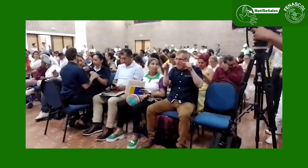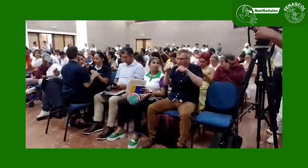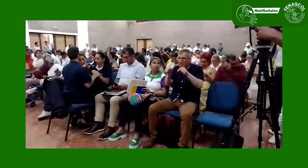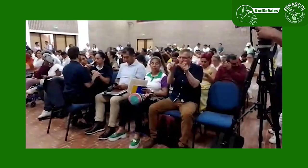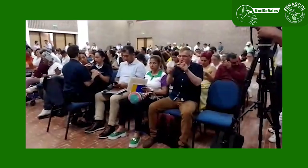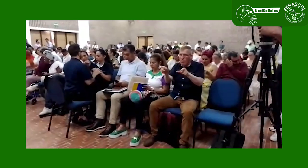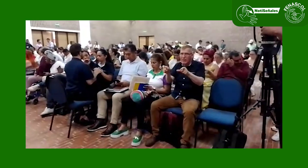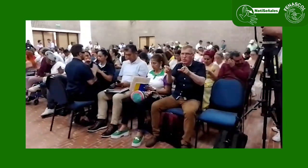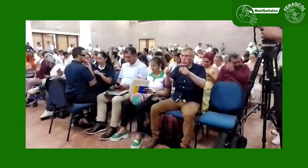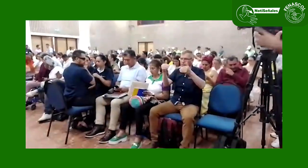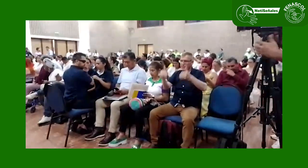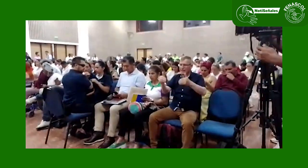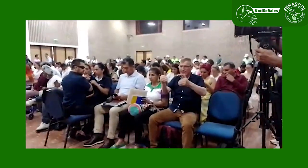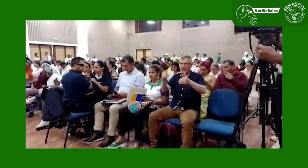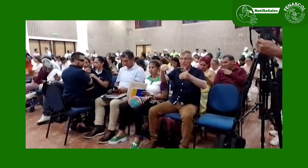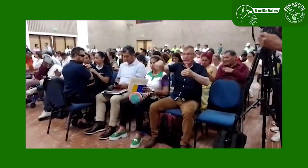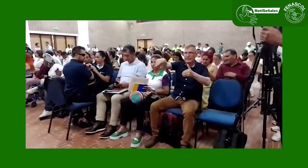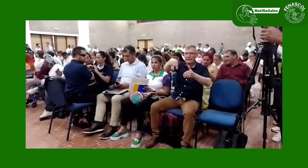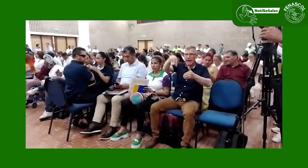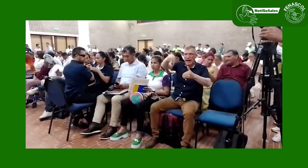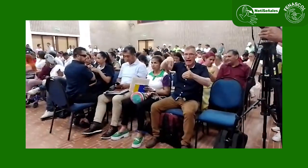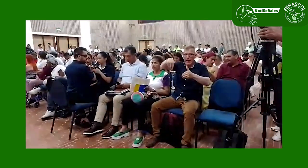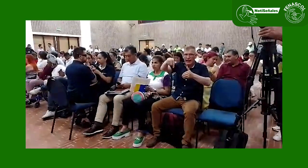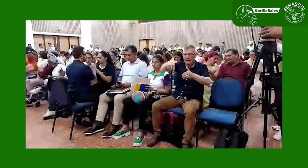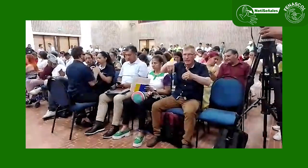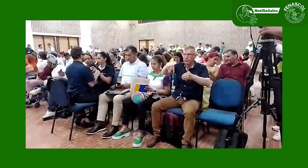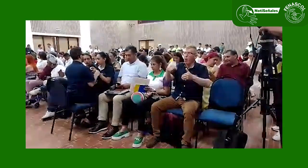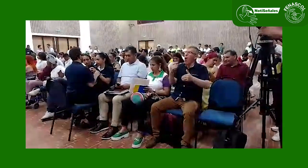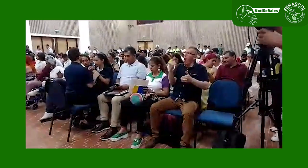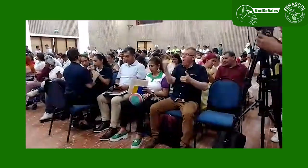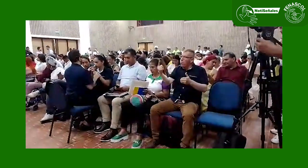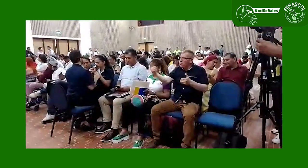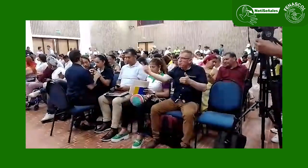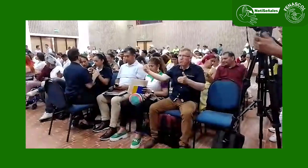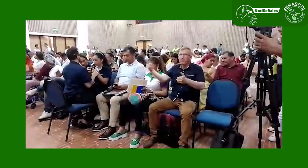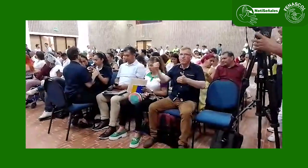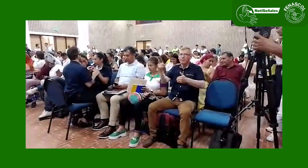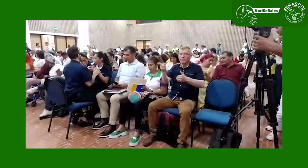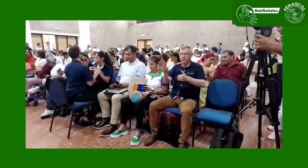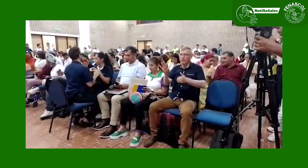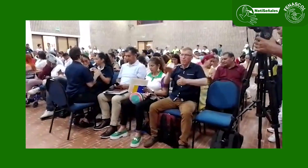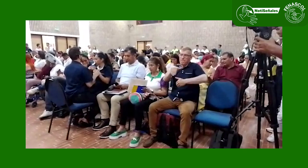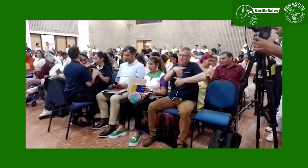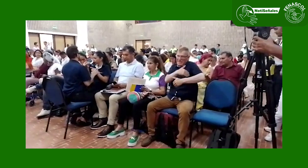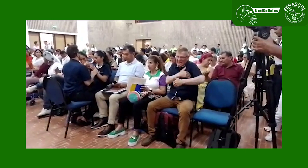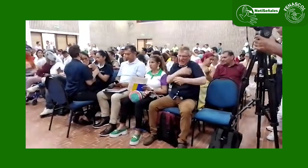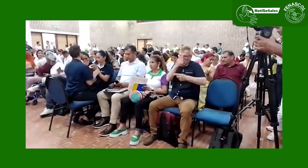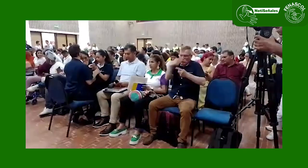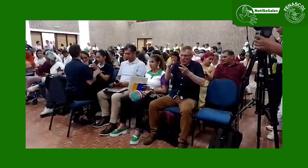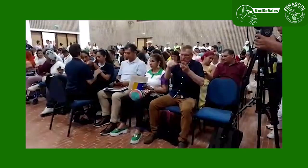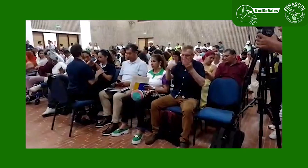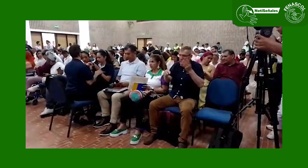Se encuentran varios representantes de las personas con discapacidad, además de ministros y la vicepresidenta,